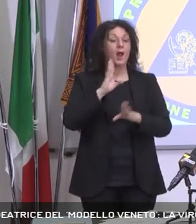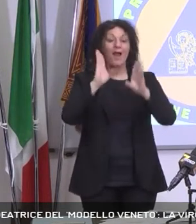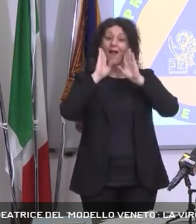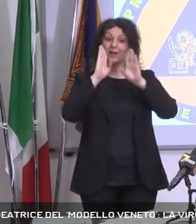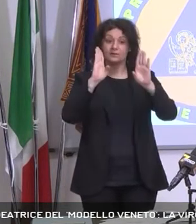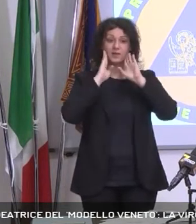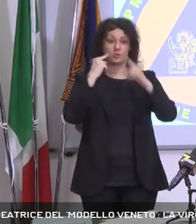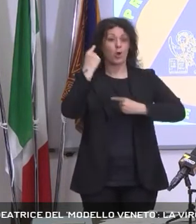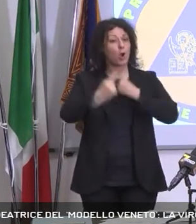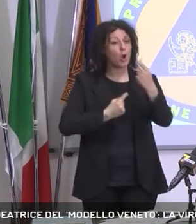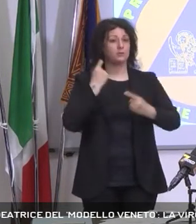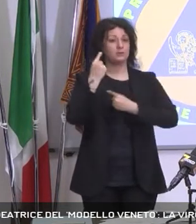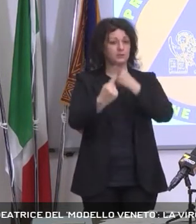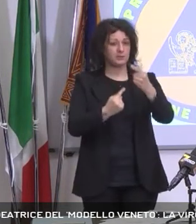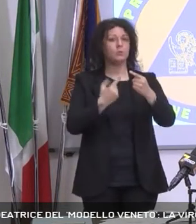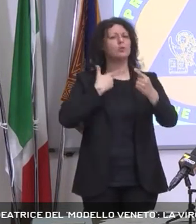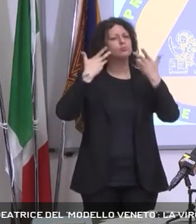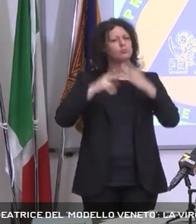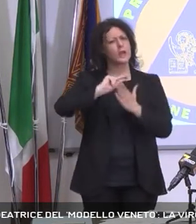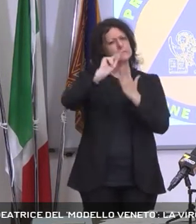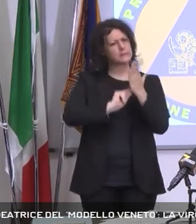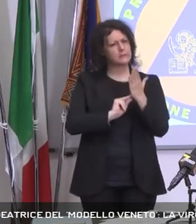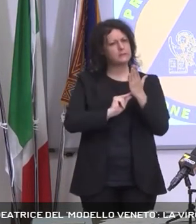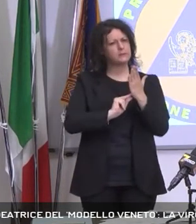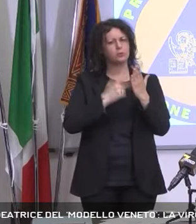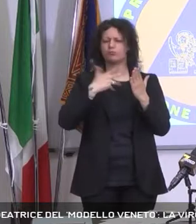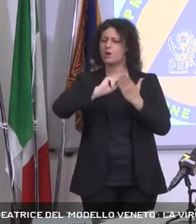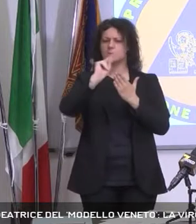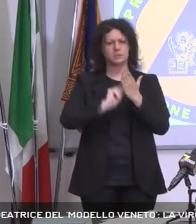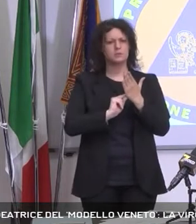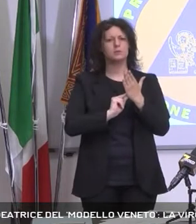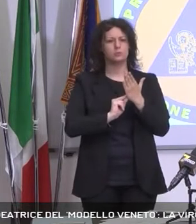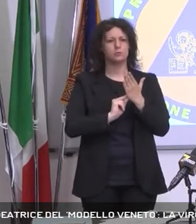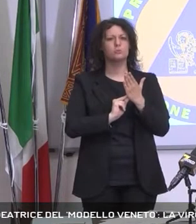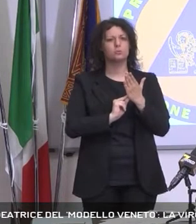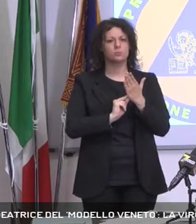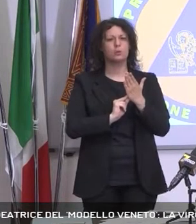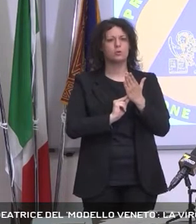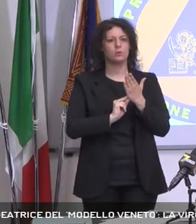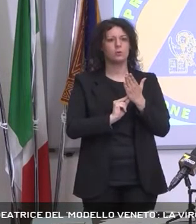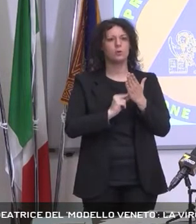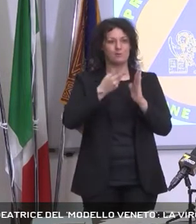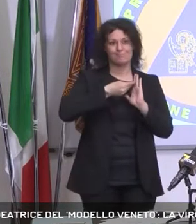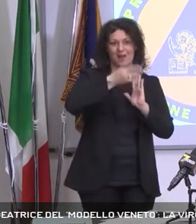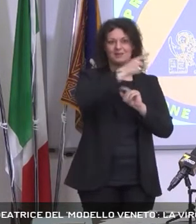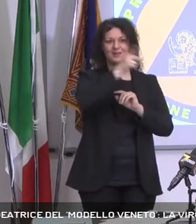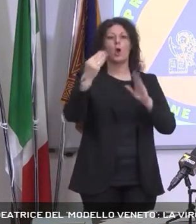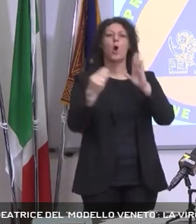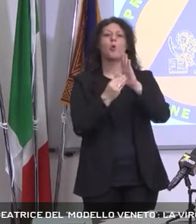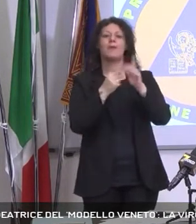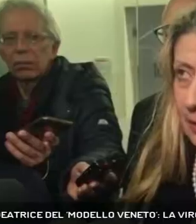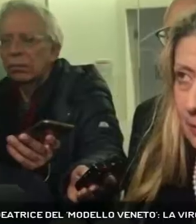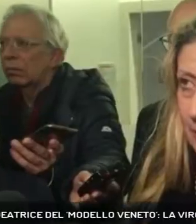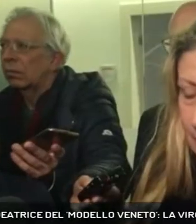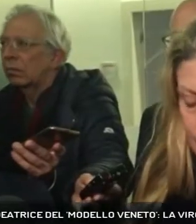Ecco la Francesca Russo, la dottoressa siciliana, che prima degli altri già il 31 gennaio scorso aveva prontestilato il piano anti-covid per il